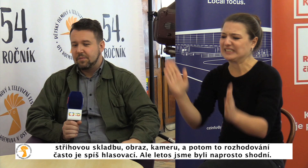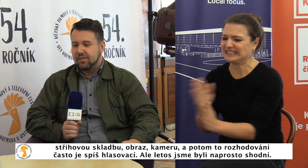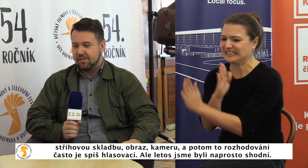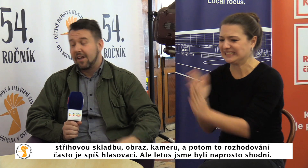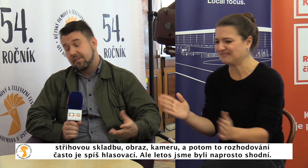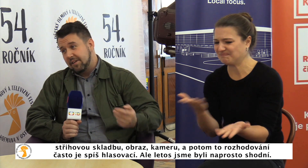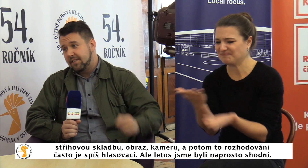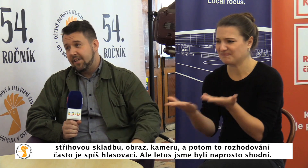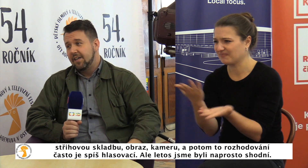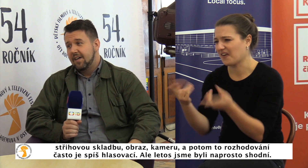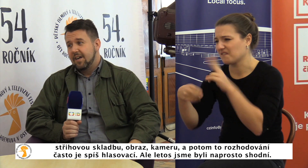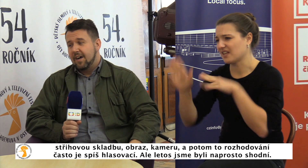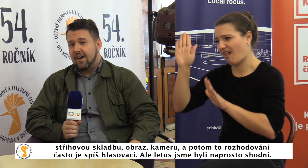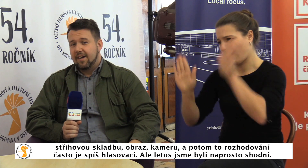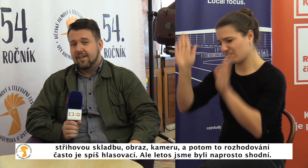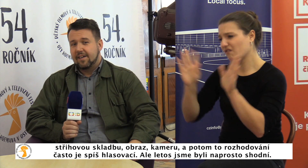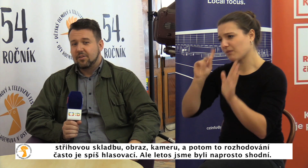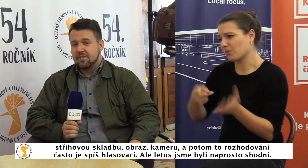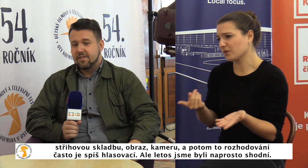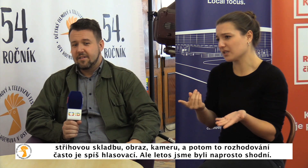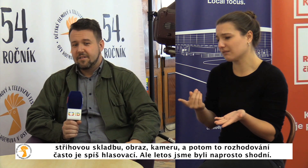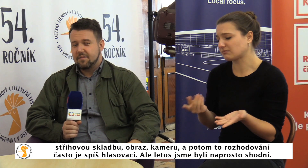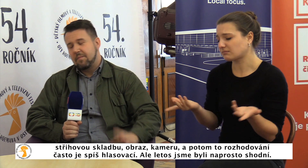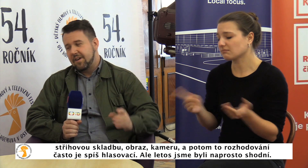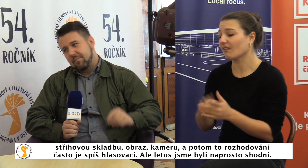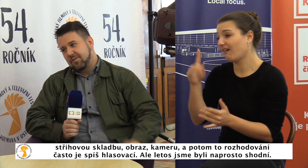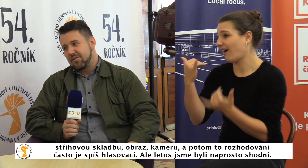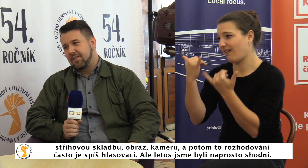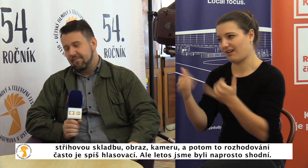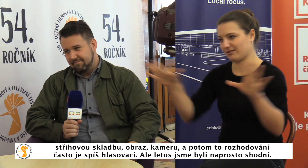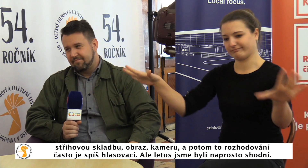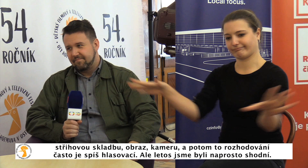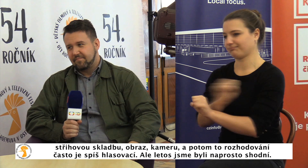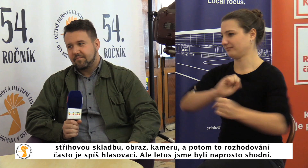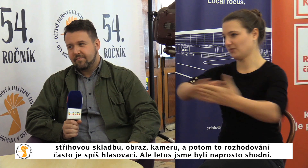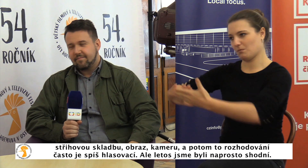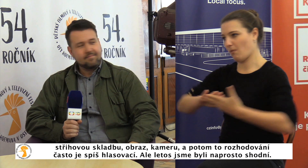spíš hlasovací, ale letos jsme byli naprosto schodni.